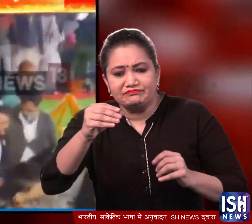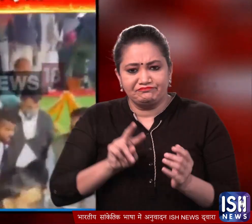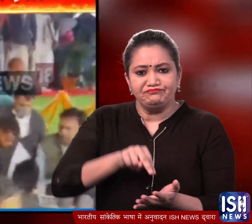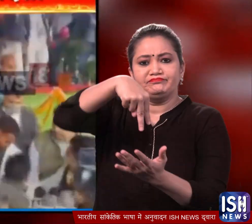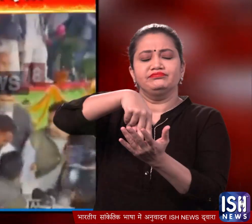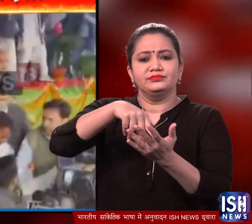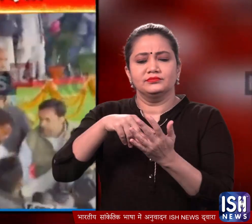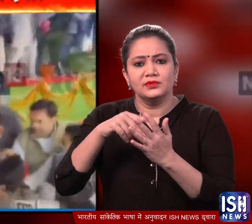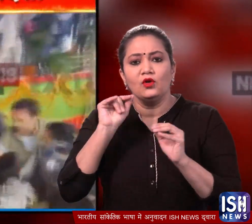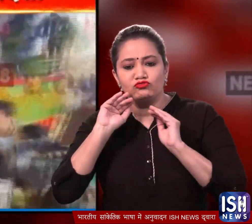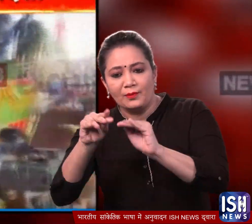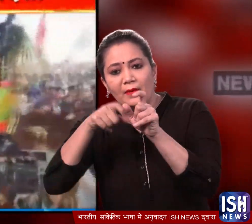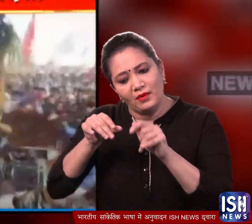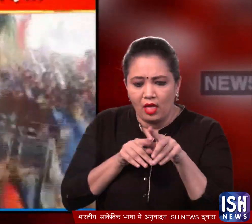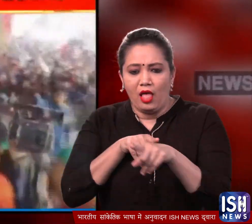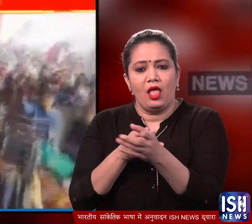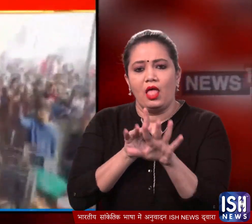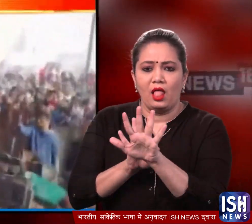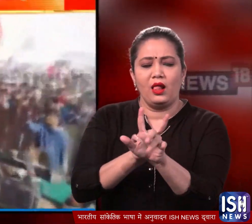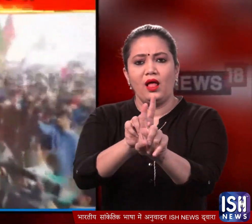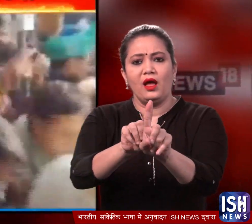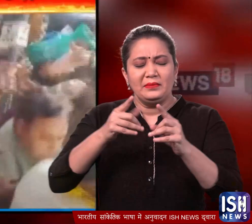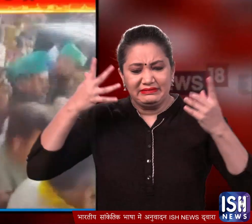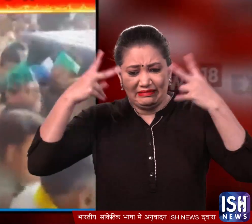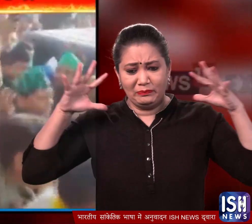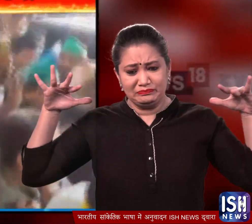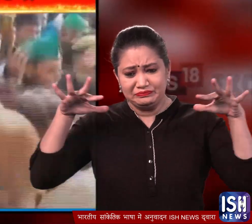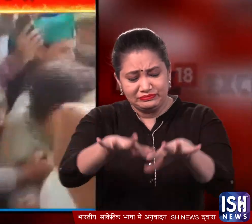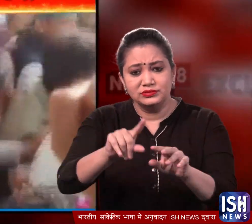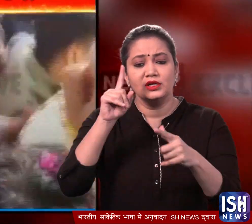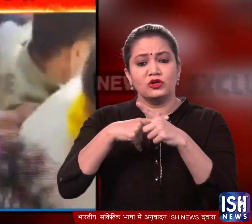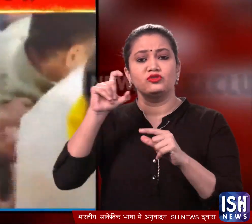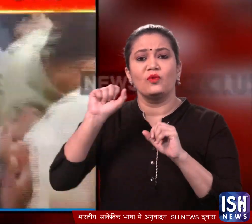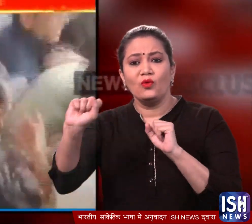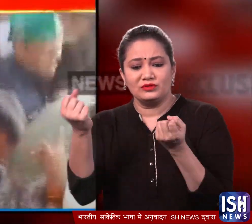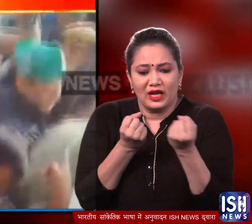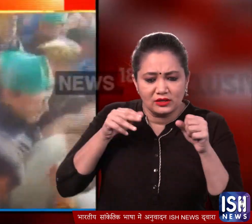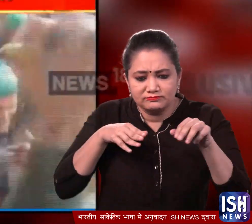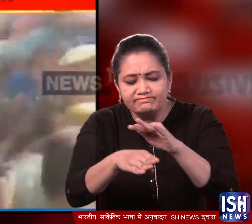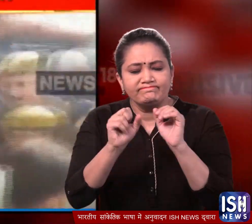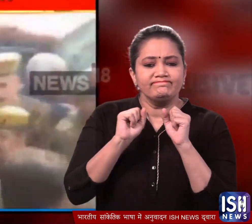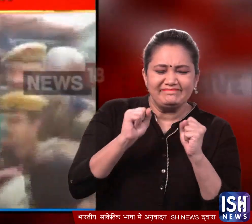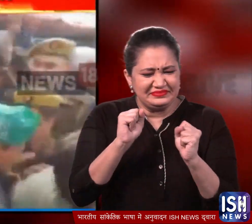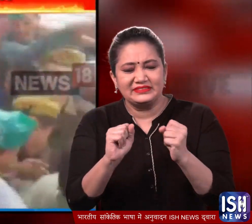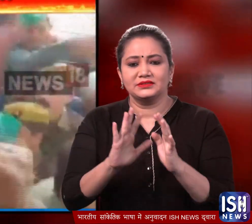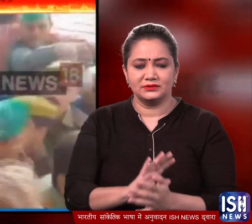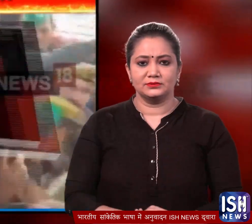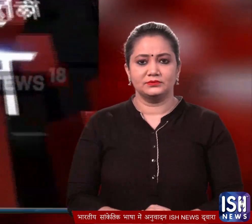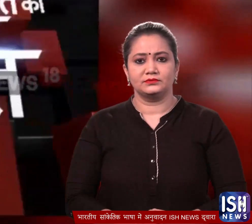जाने के लिए उठ खड़े हुए जिसके बाद उनके समर्थक भी उनके पीछे पीछे चल दिये। लेकिन भारी भीड की वज़े से जैन चौधरी को अपनी गाड़ी तक पहुंचने में भी काफी परिशानी